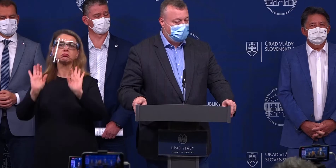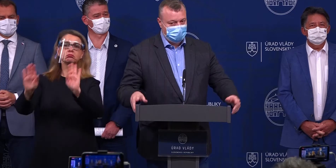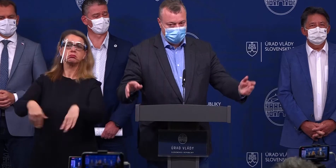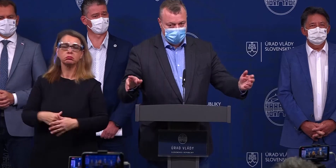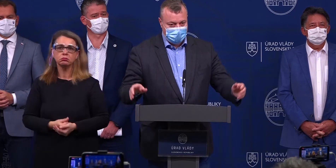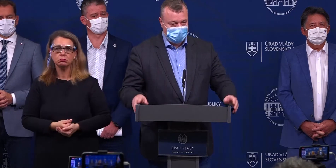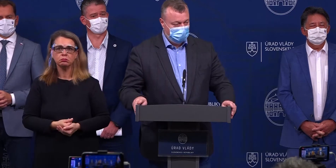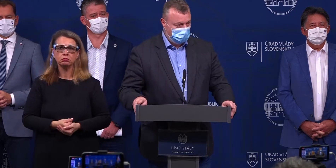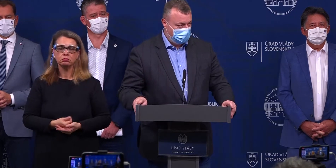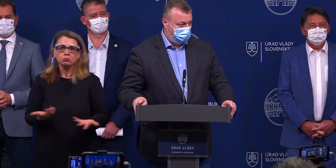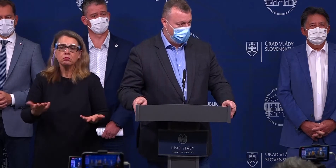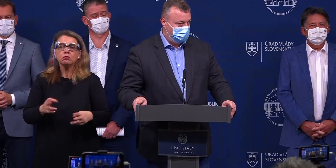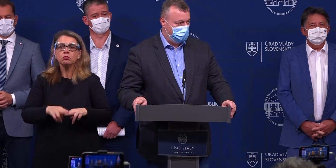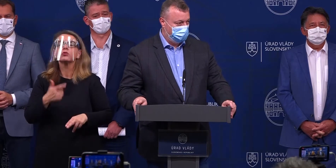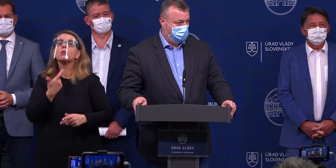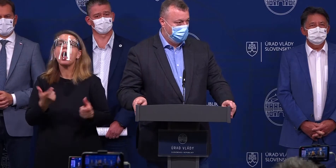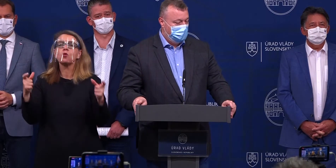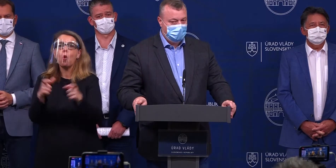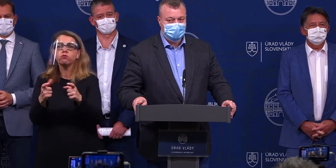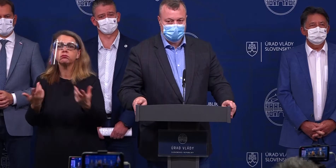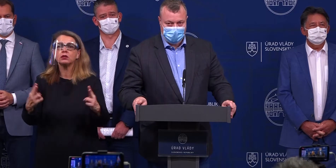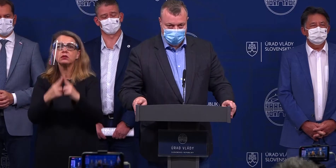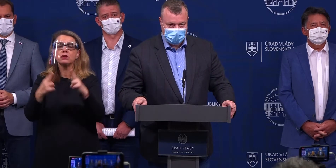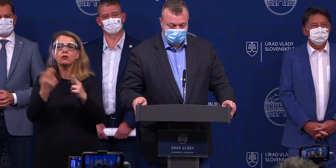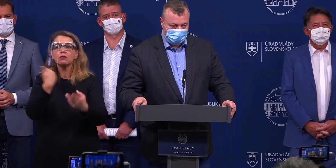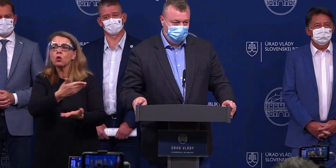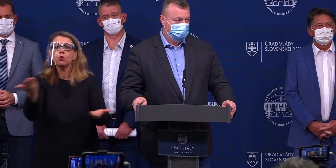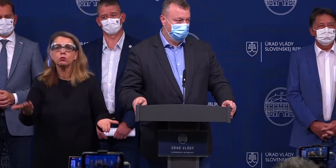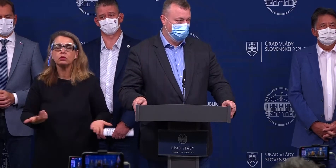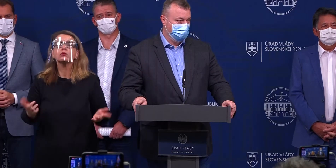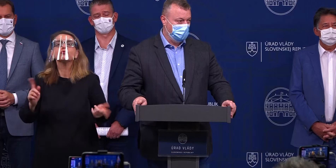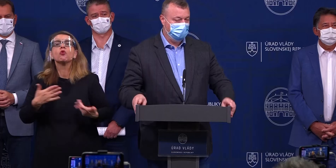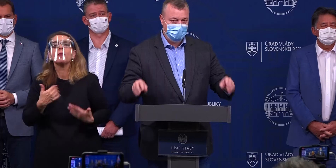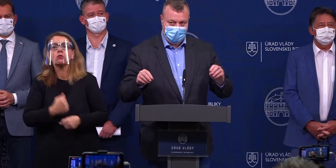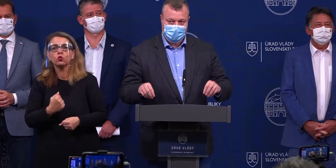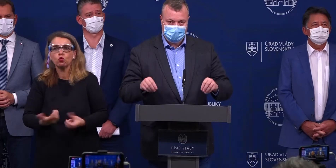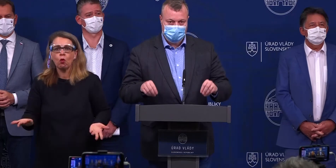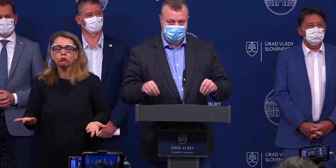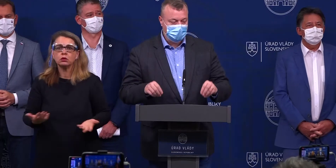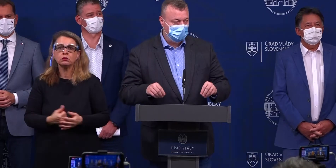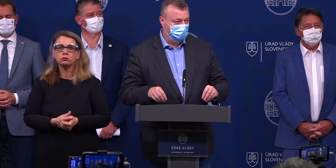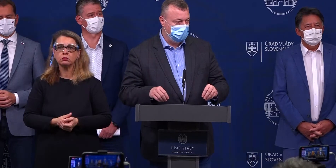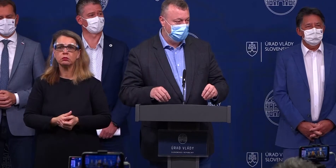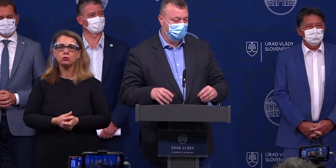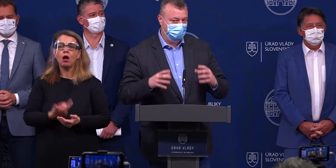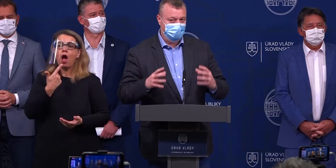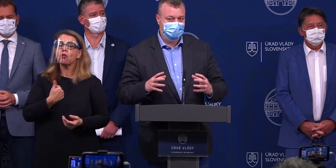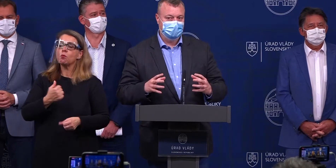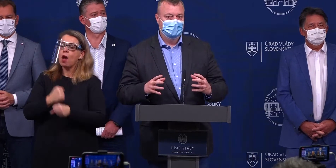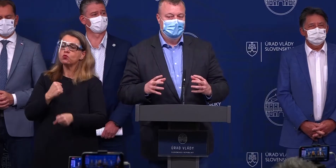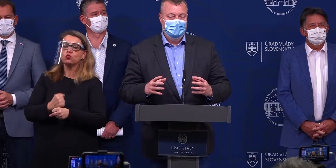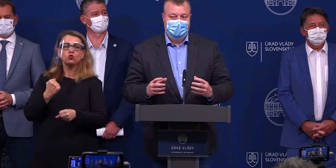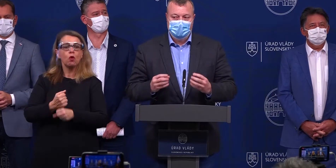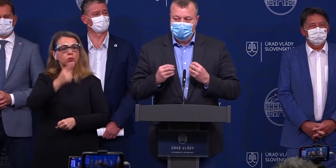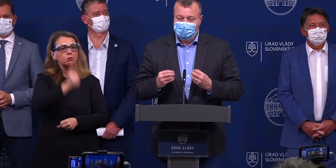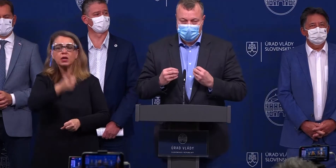Ako chceme obmedziť stretávanie sa ľudí? Ako chceme obmedziť to, aby čo najviac ľudí zostalo doma, a keď vieme,